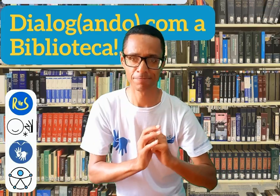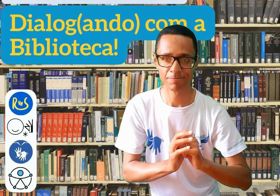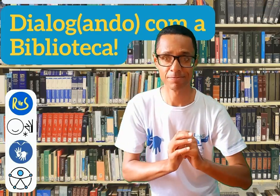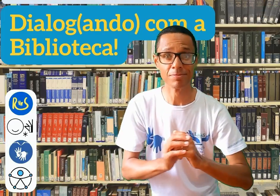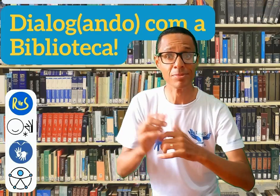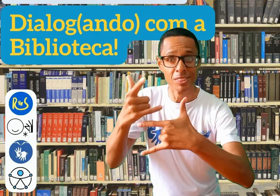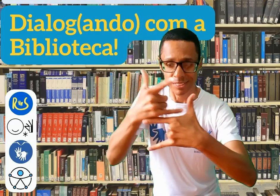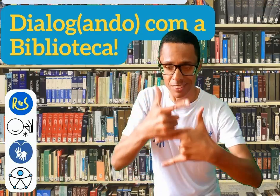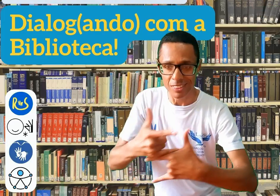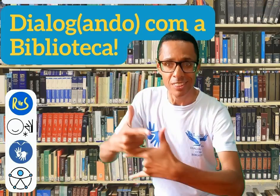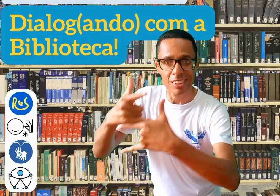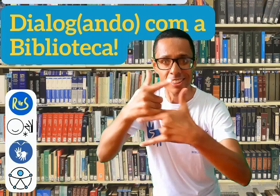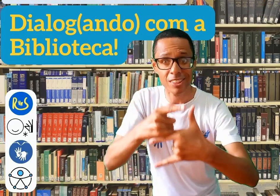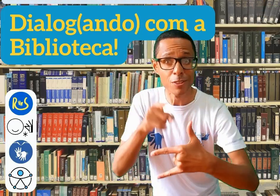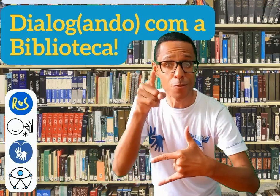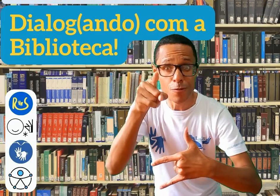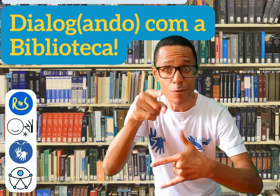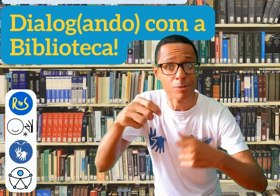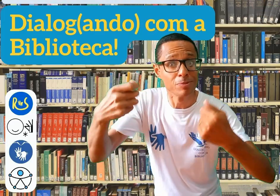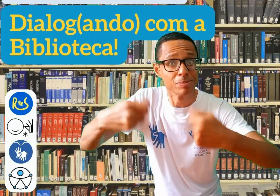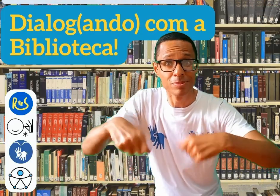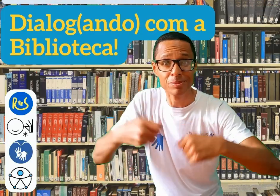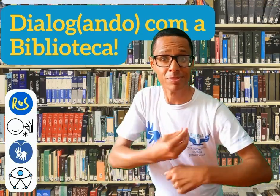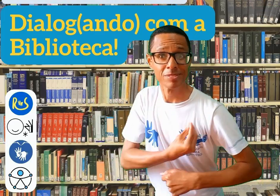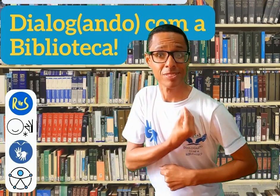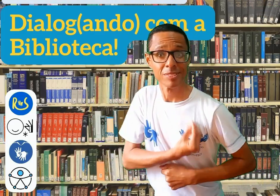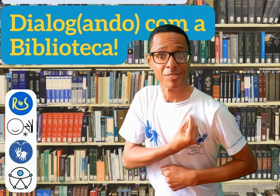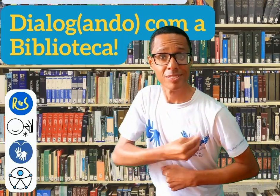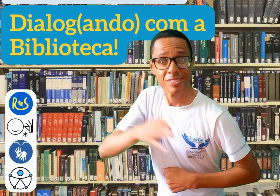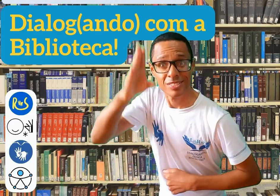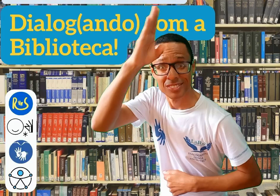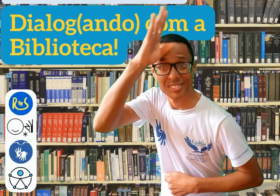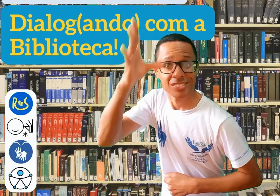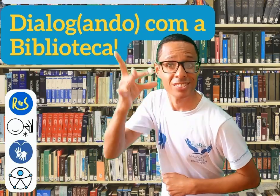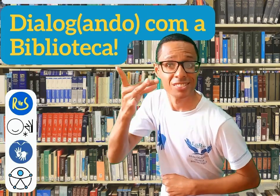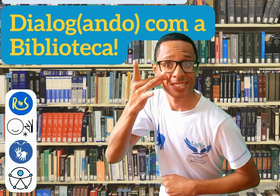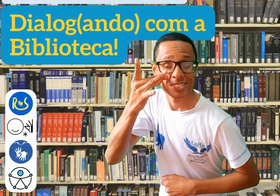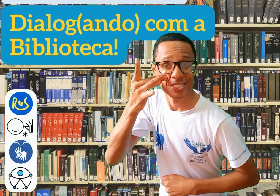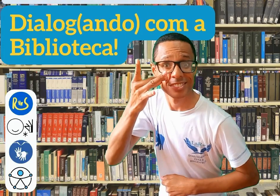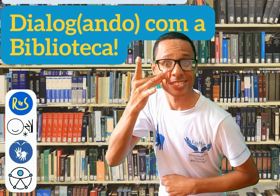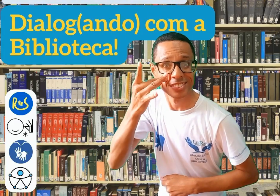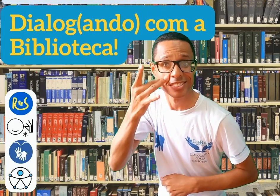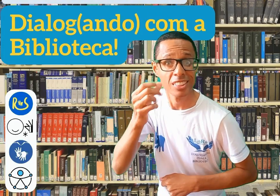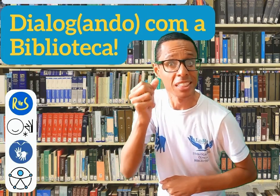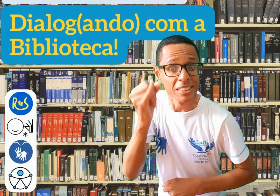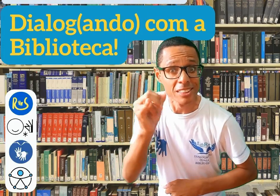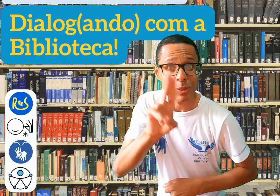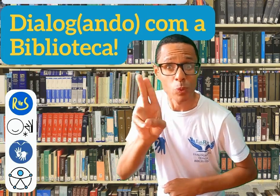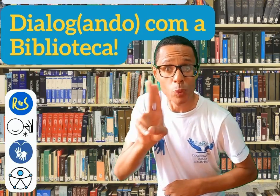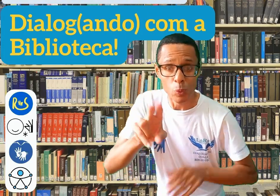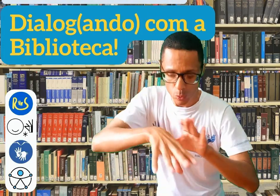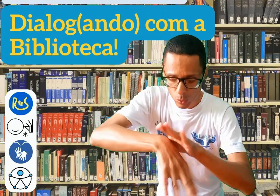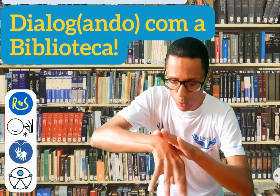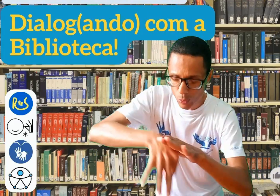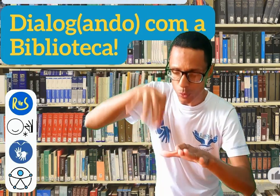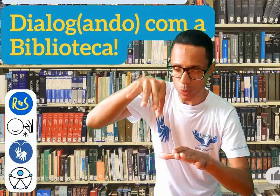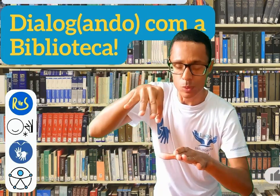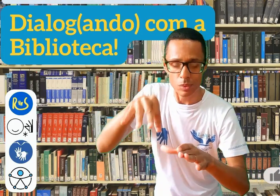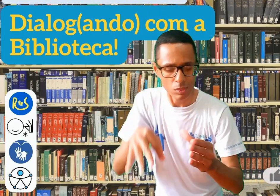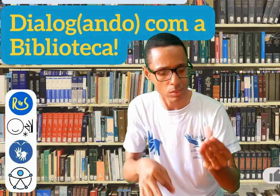ganhar, você deverá estar presente ao vivo conosco durante a live. Se o seu nome for